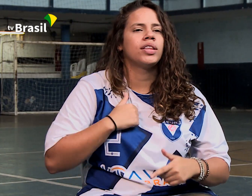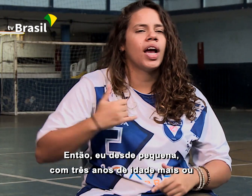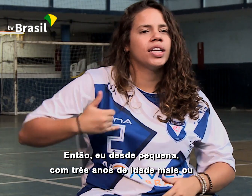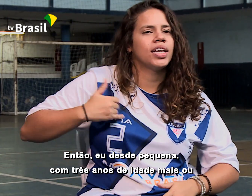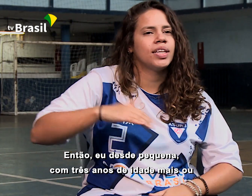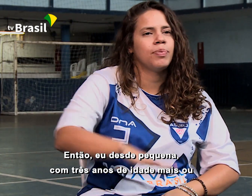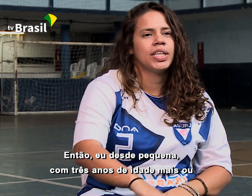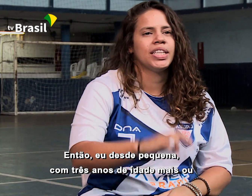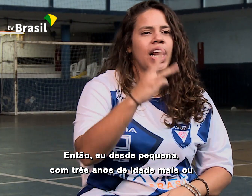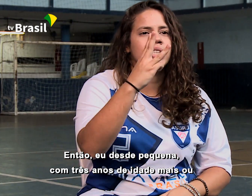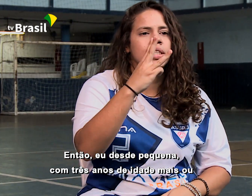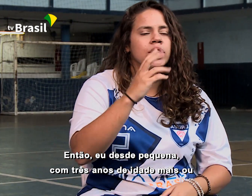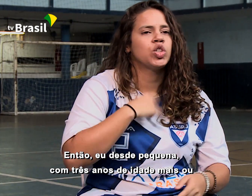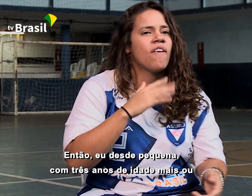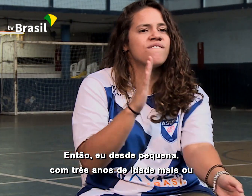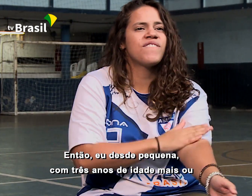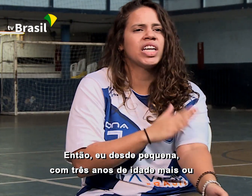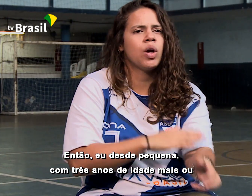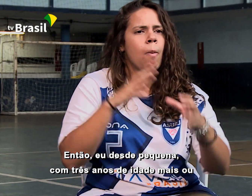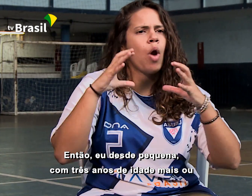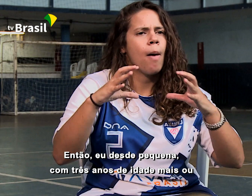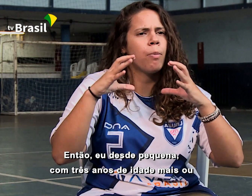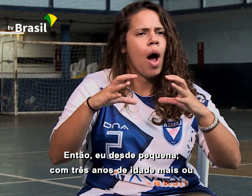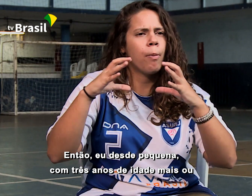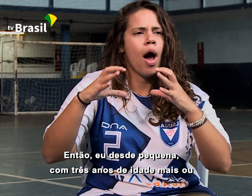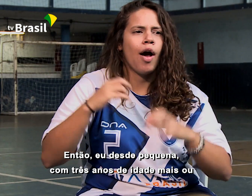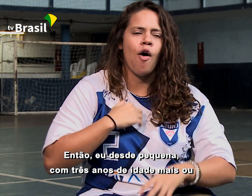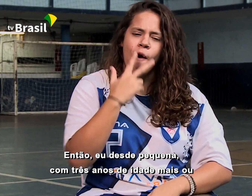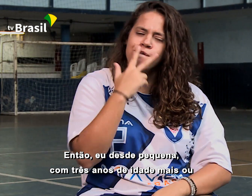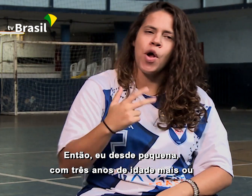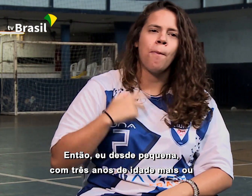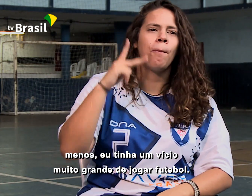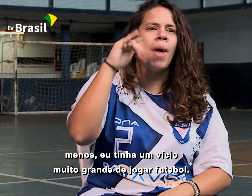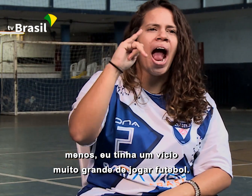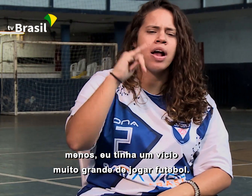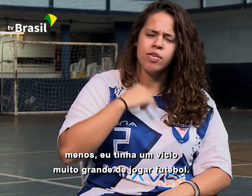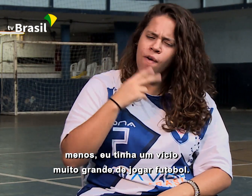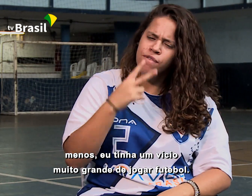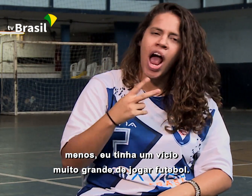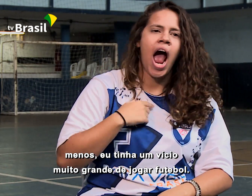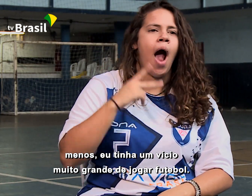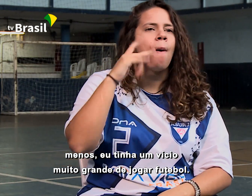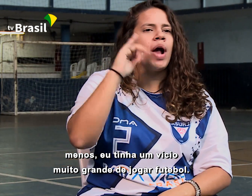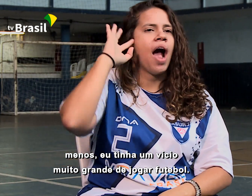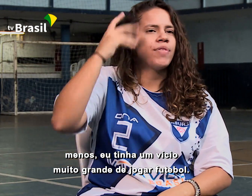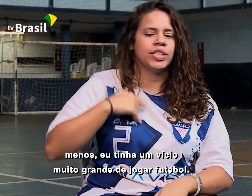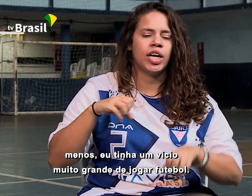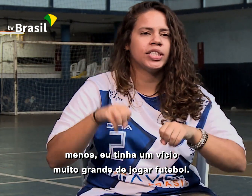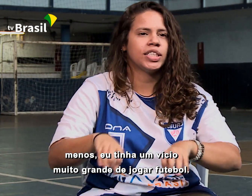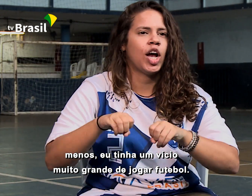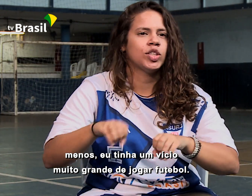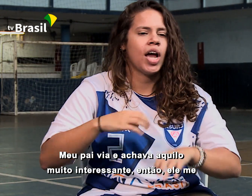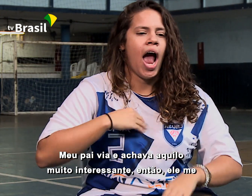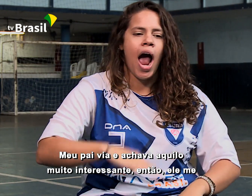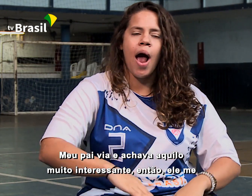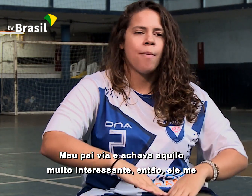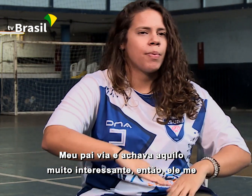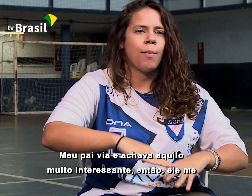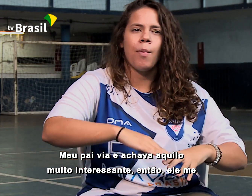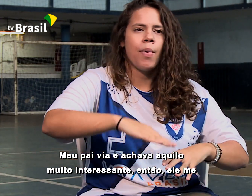Então, eu desde pequena, com três anos de idade mais ou menos, eu tinha um vício muito grande de jogar futebol. Meu pai via